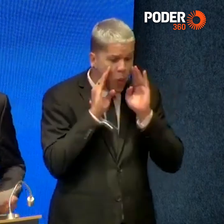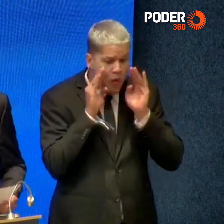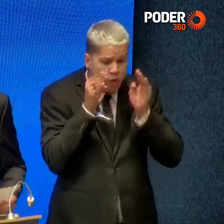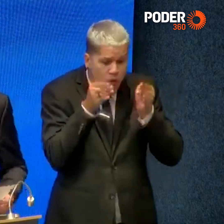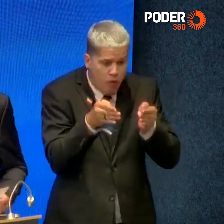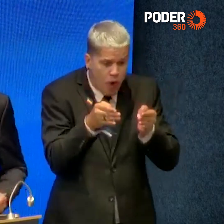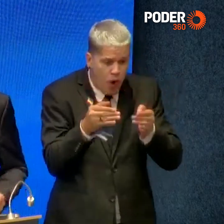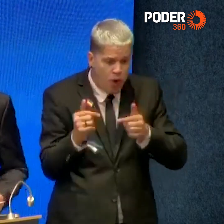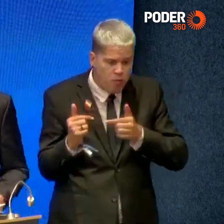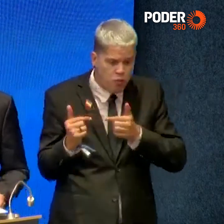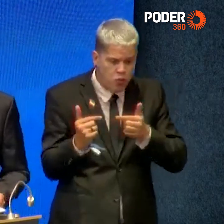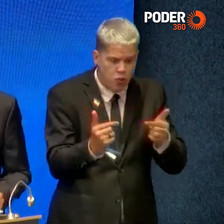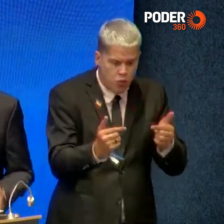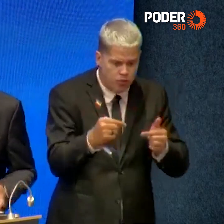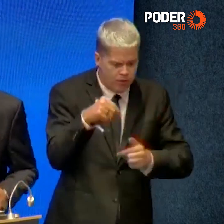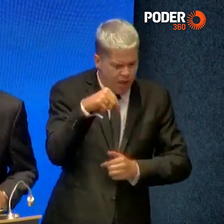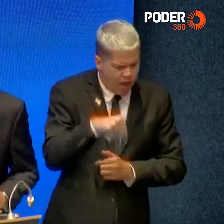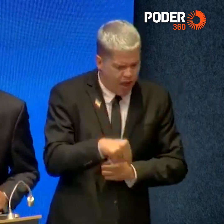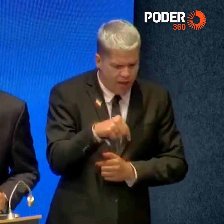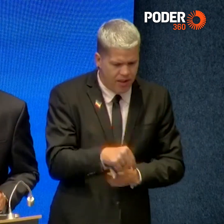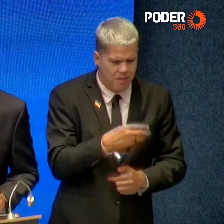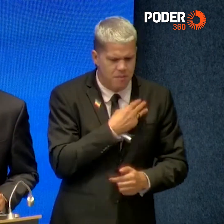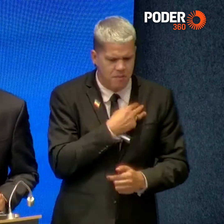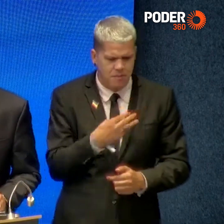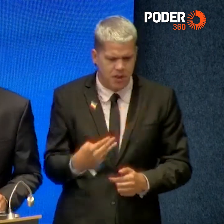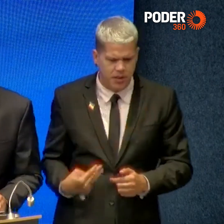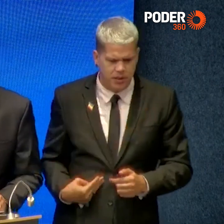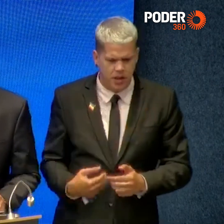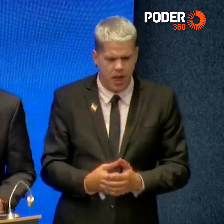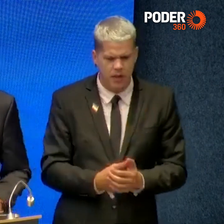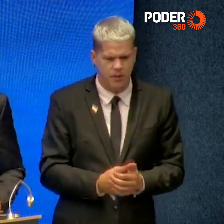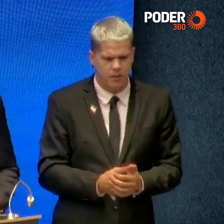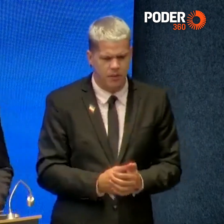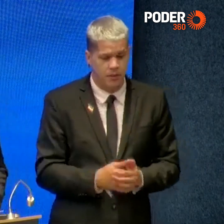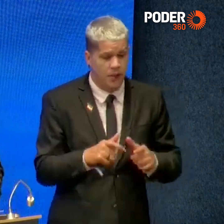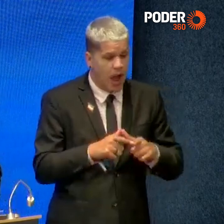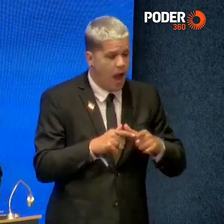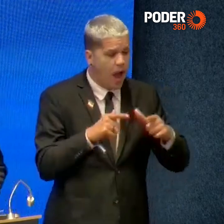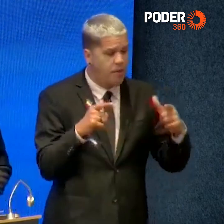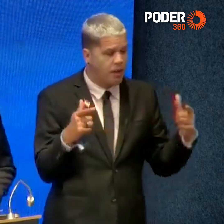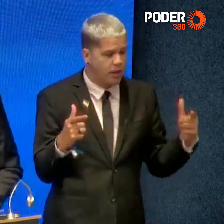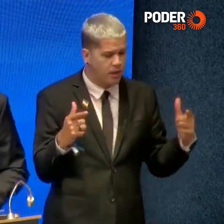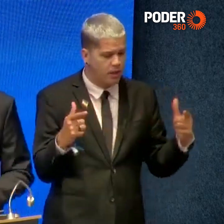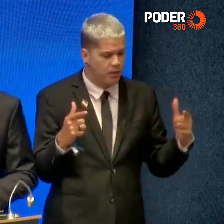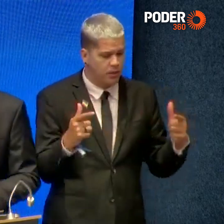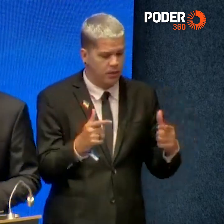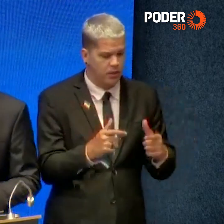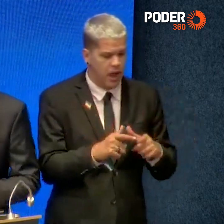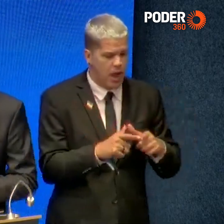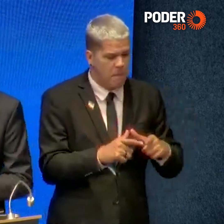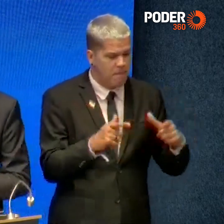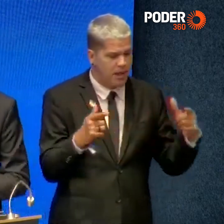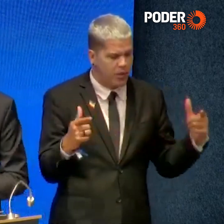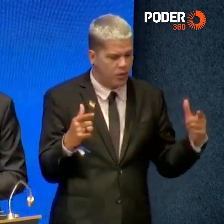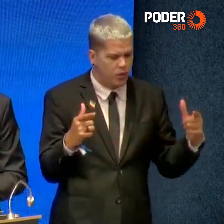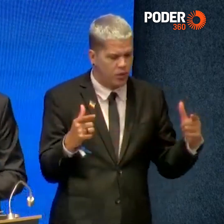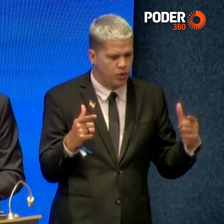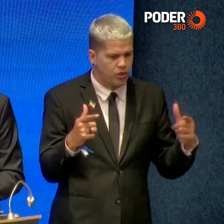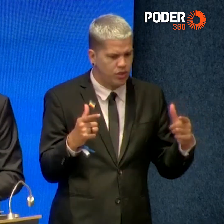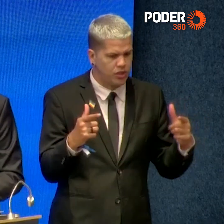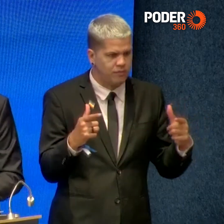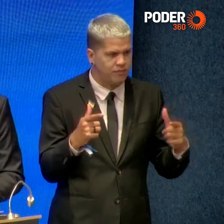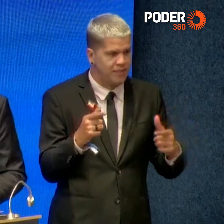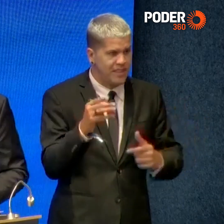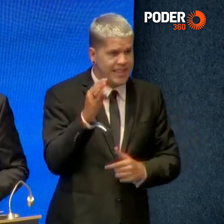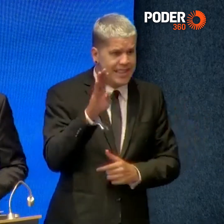nossa atuação aqui à frente desse Ministério. A amplitude e a dimensão nacional do